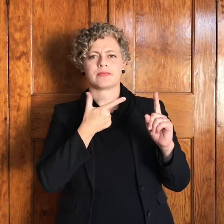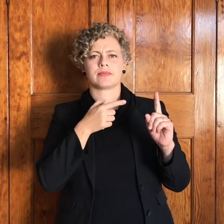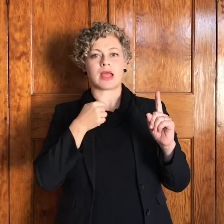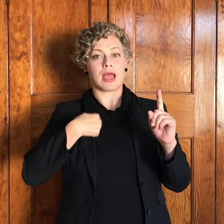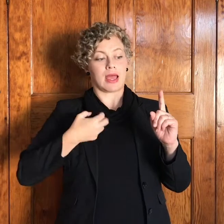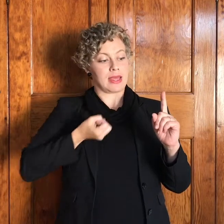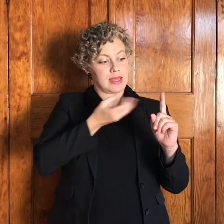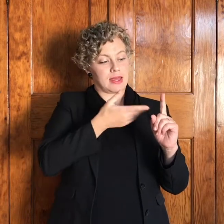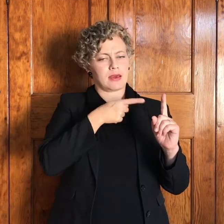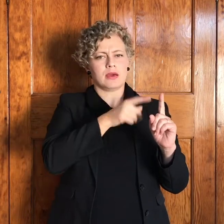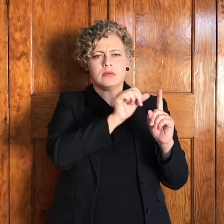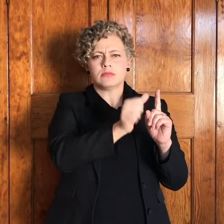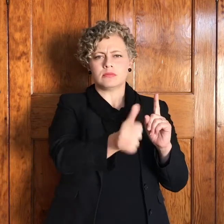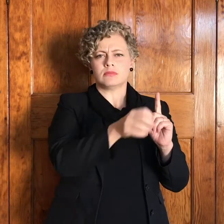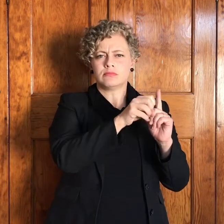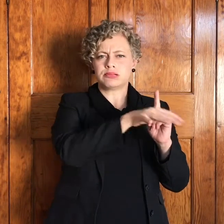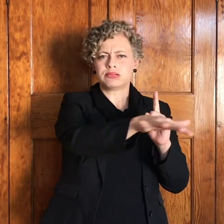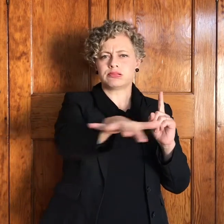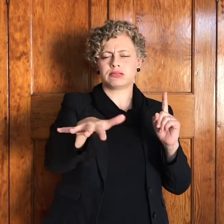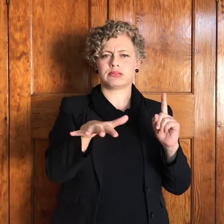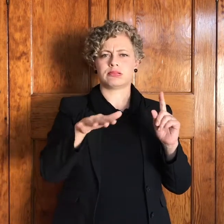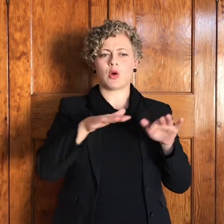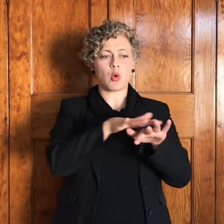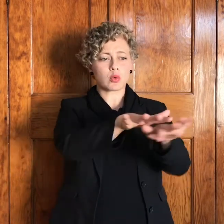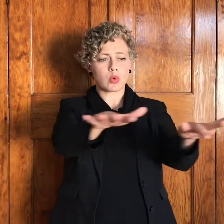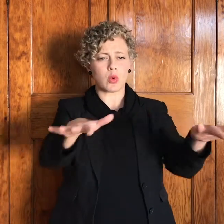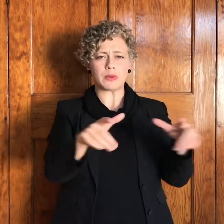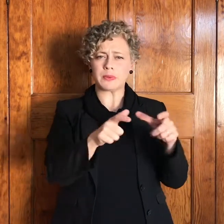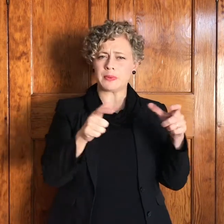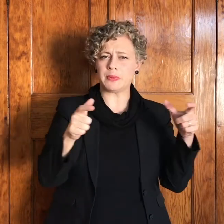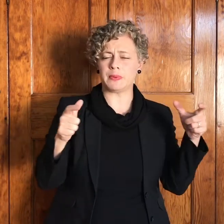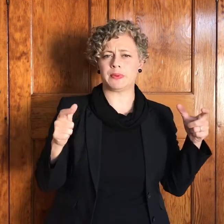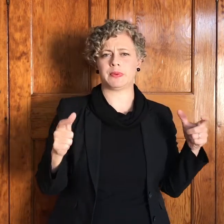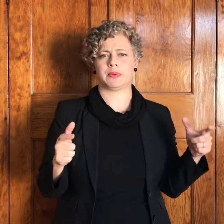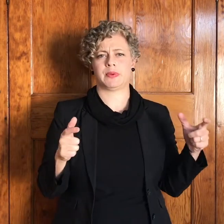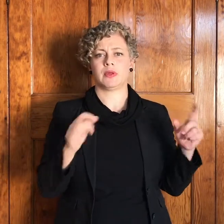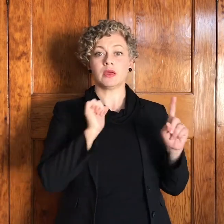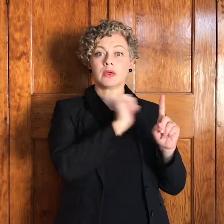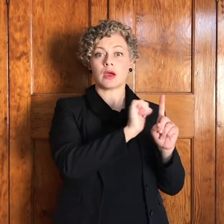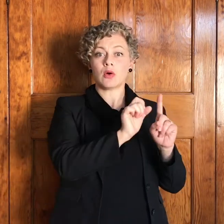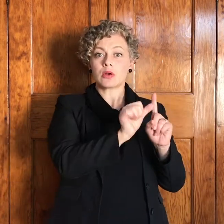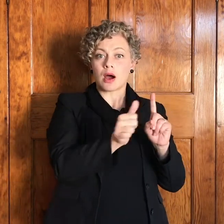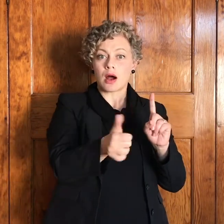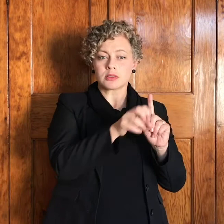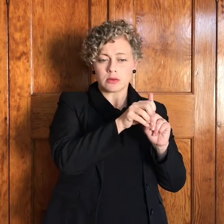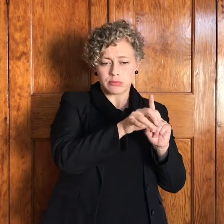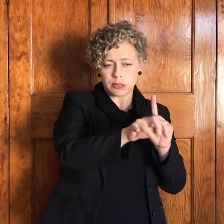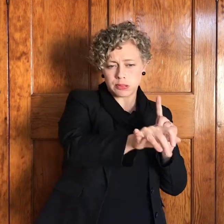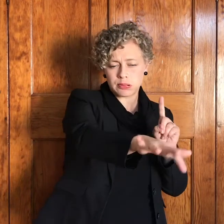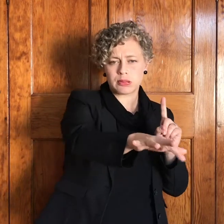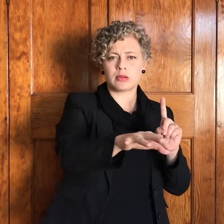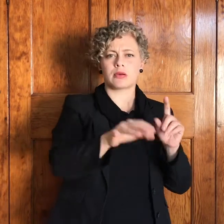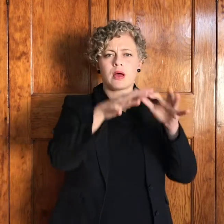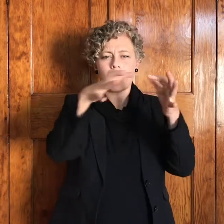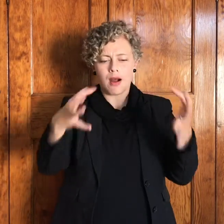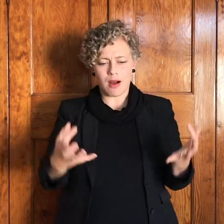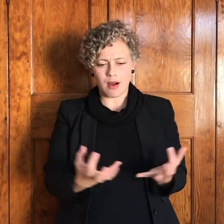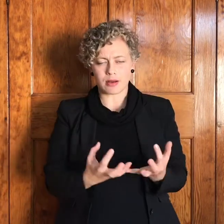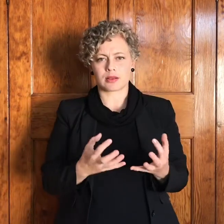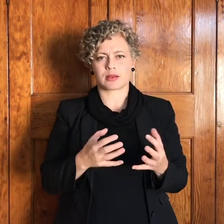uitbrei en in jou en jou nageslag sal al die volke van die aarde geseen wees ek is by